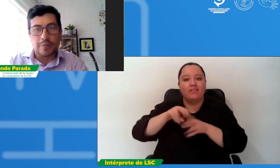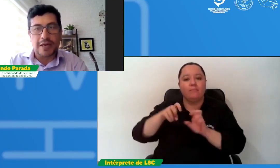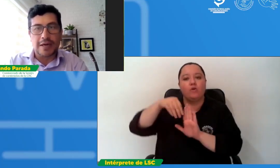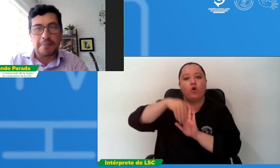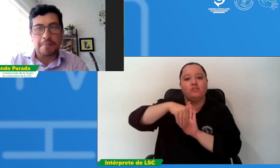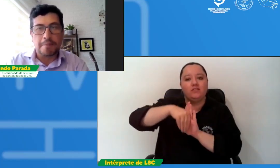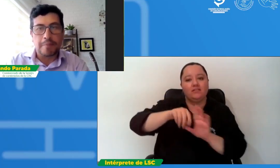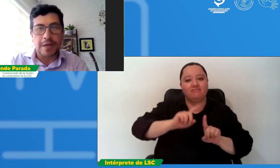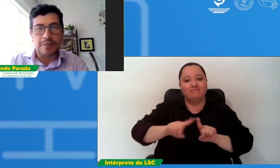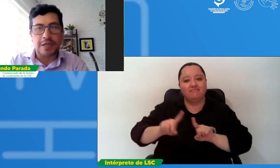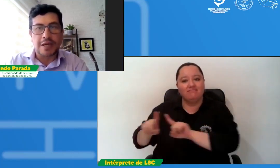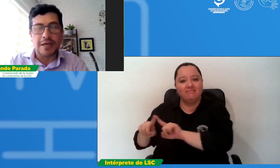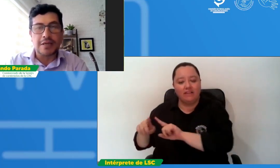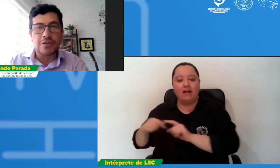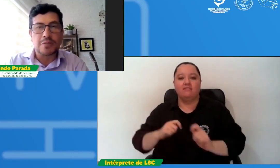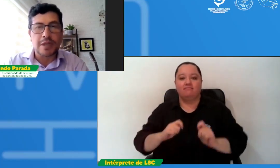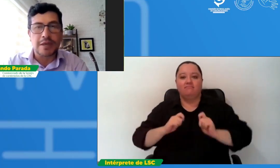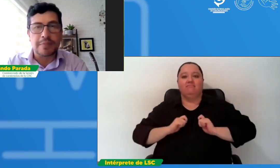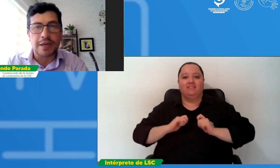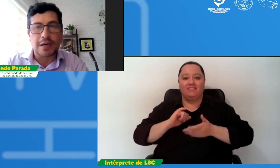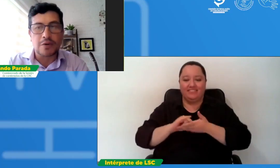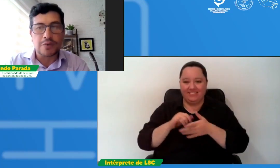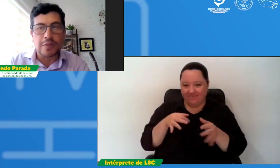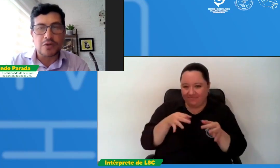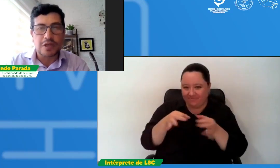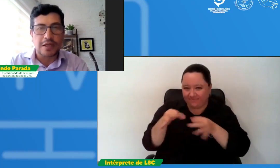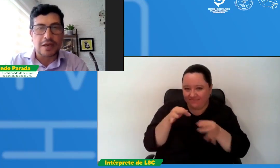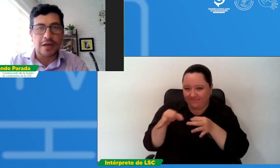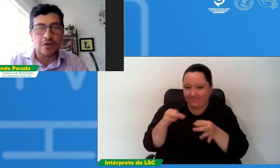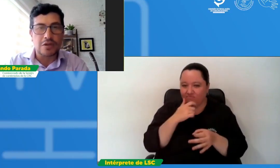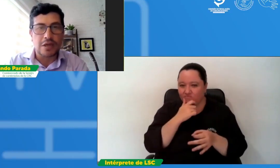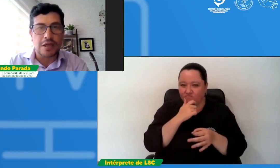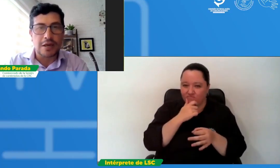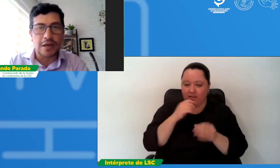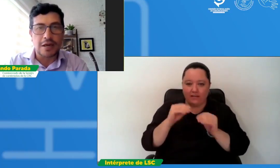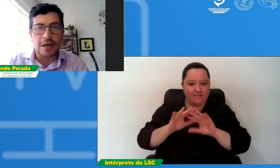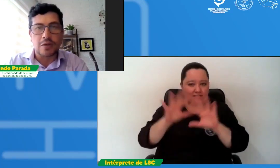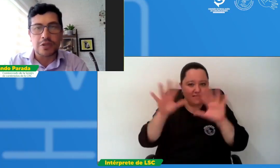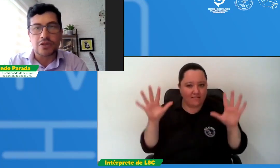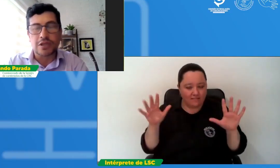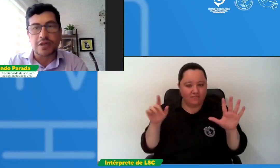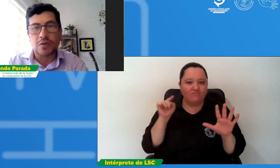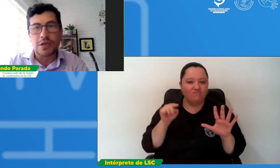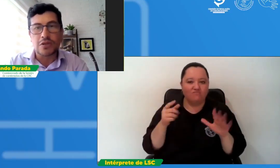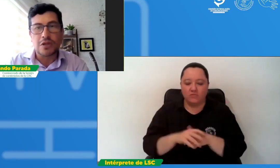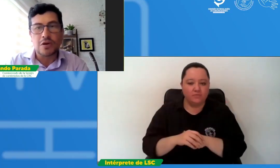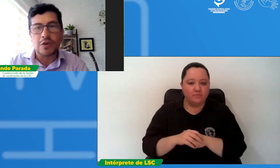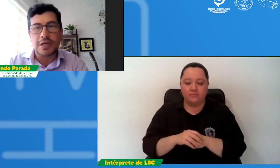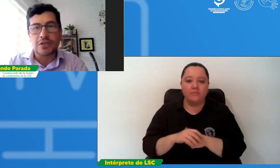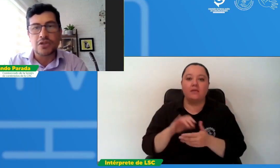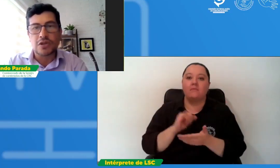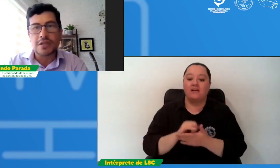explicar esto y para que podamos tener claros, la comisión de regulación de comunicaciones